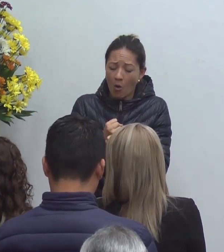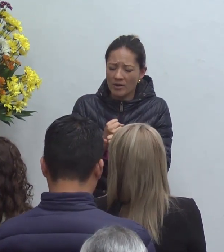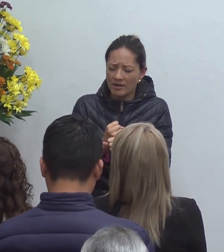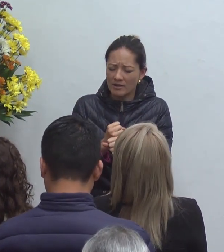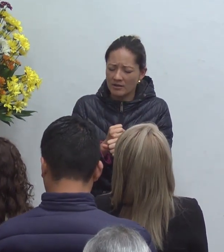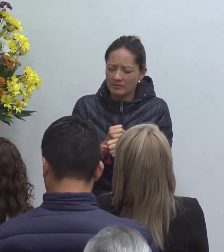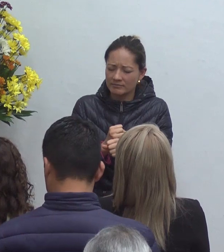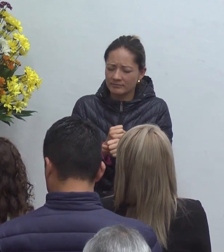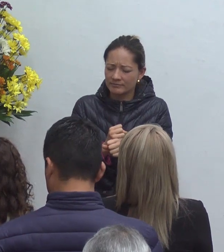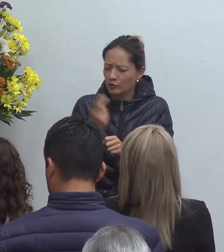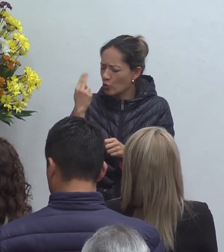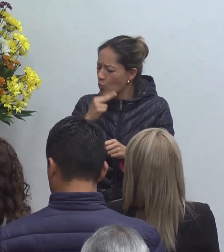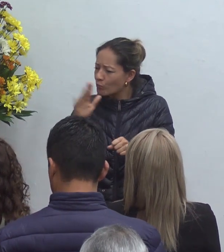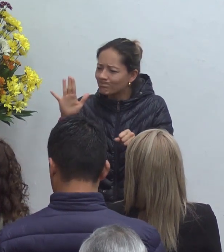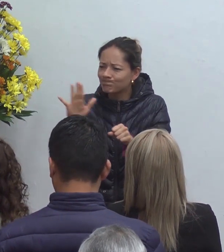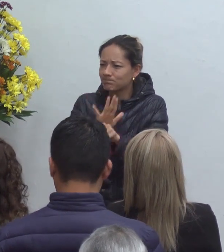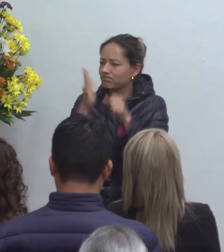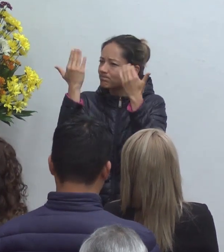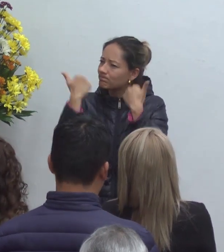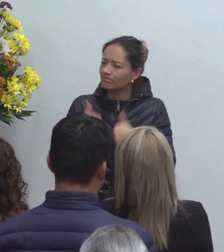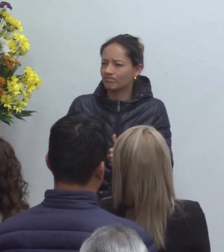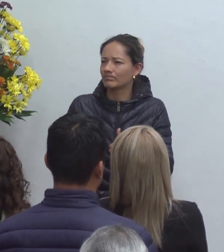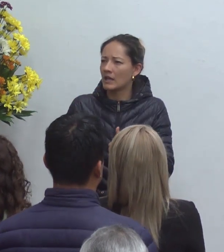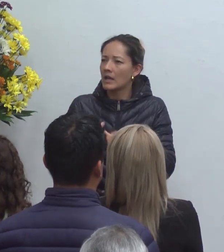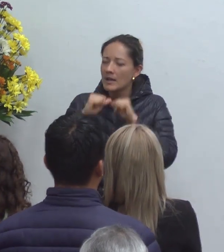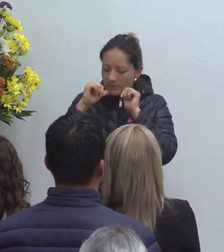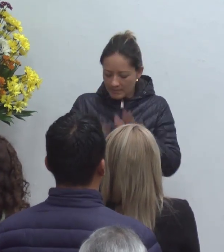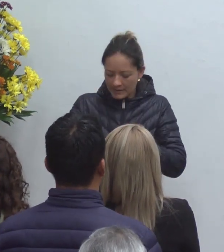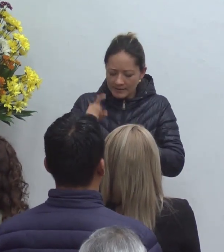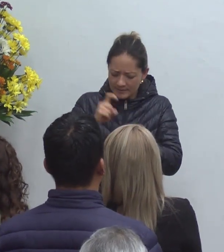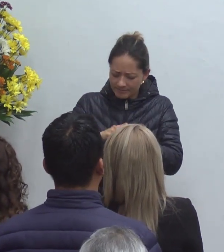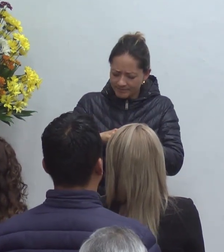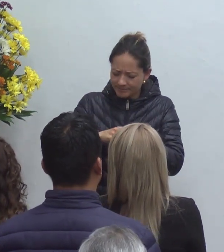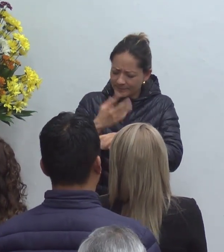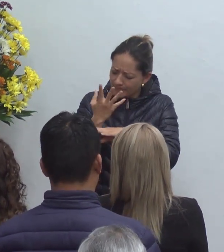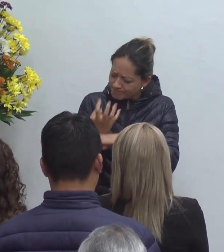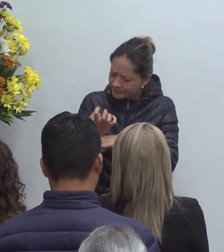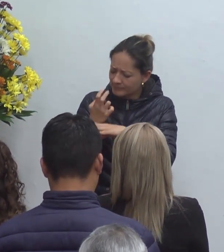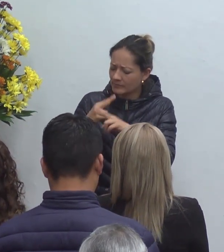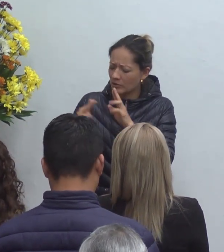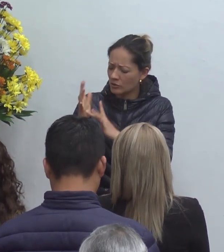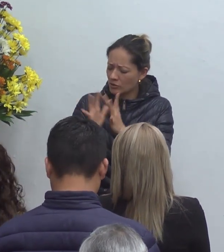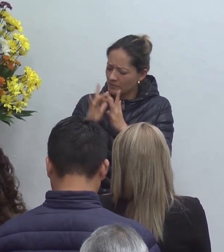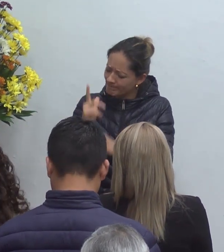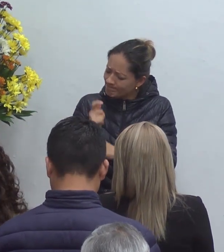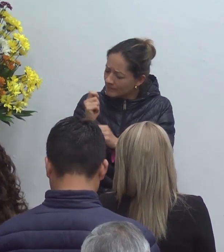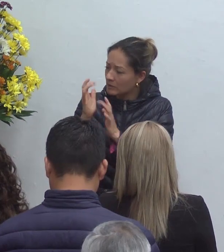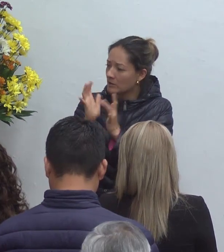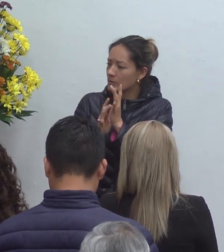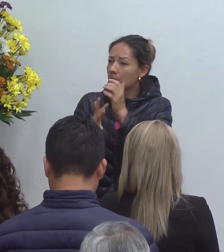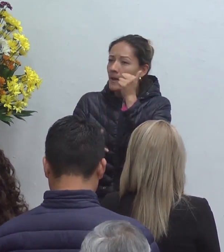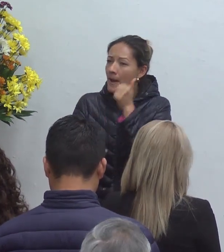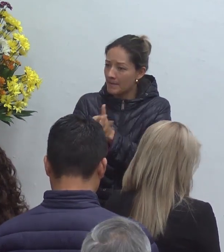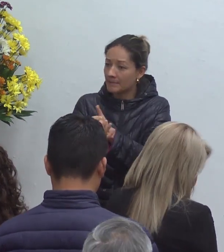cumplimiento en nuestra vida bendice señor este tiempo te lo pedimos en el nombre de cristo amén pueden sentarse